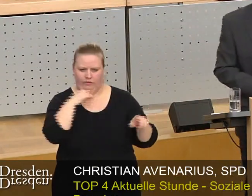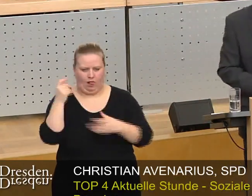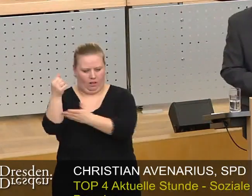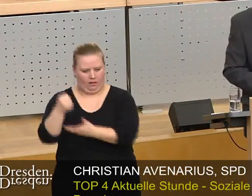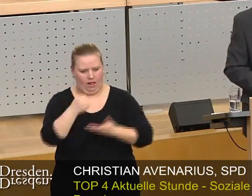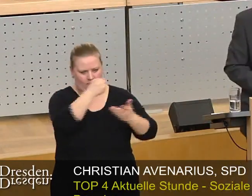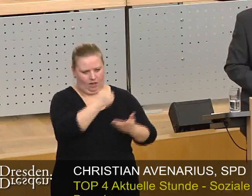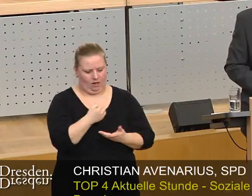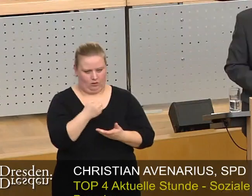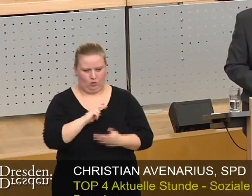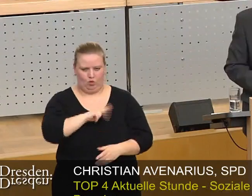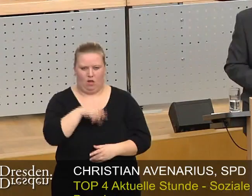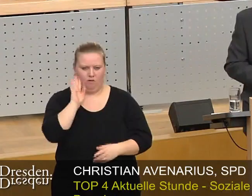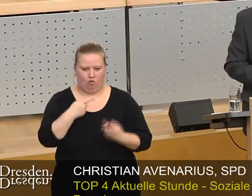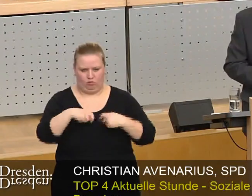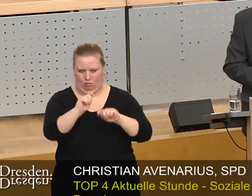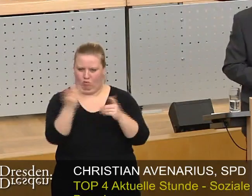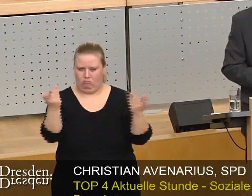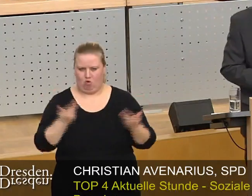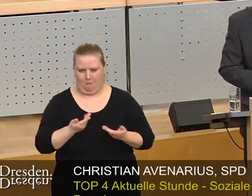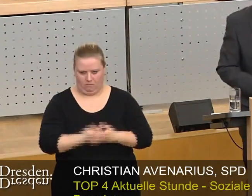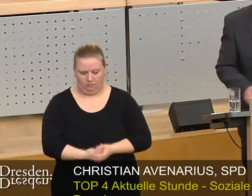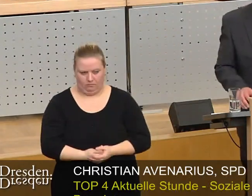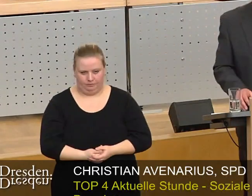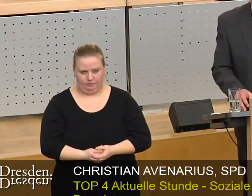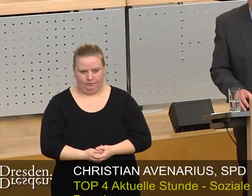für den sozialen Wohnungsbau zur Verfügung gestellt.